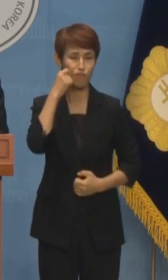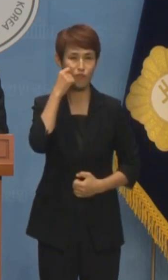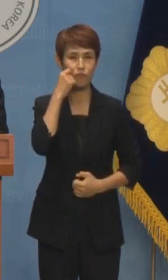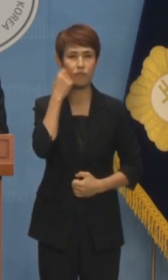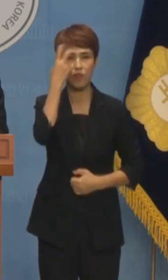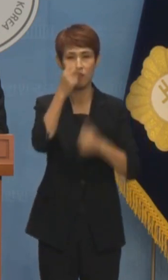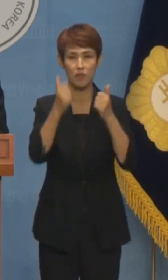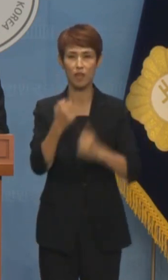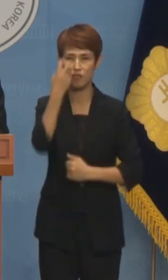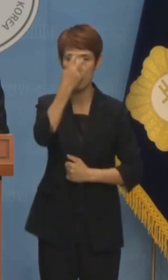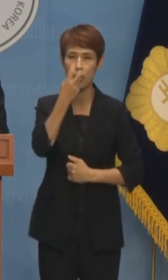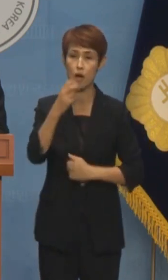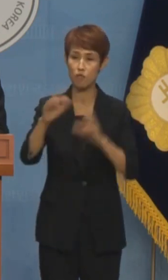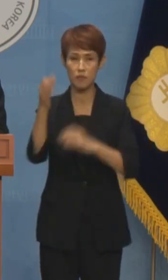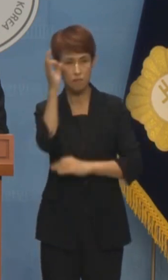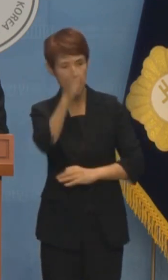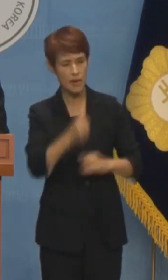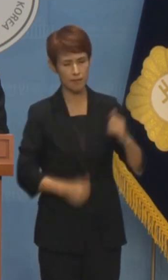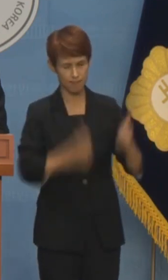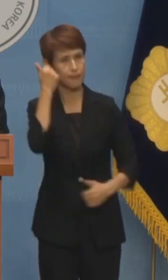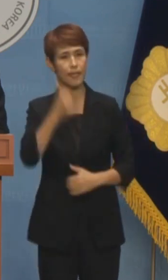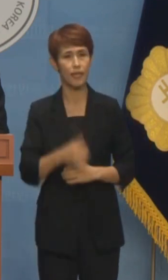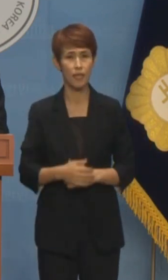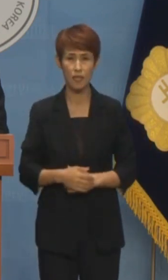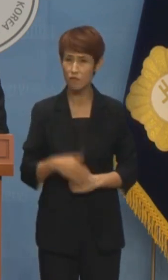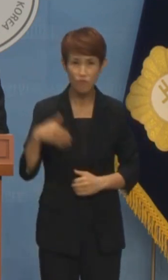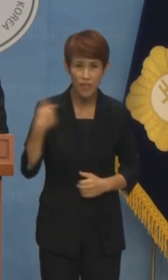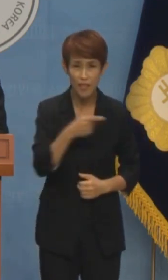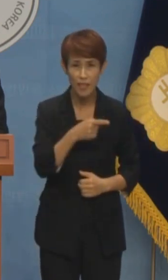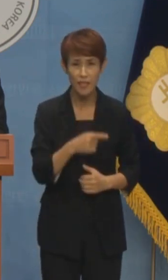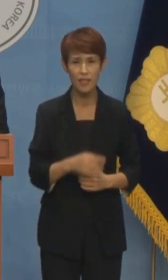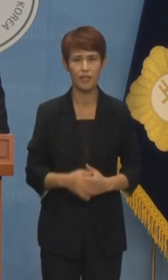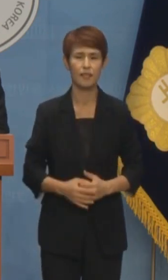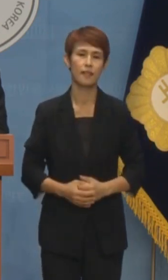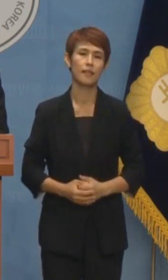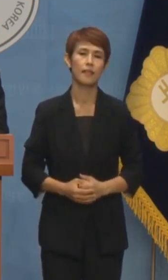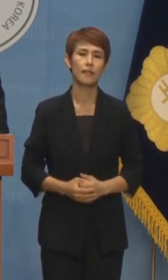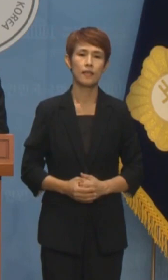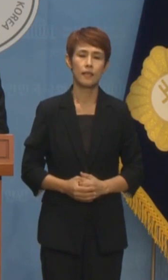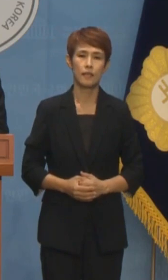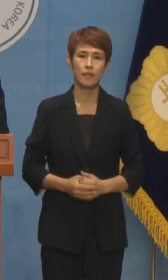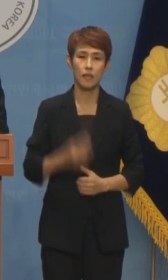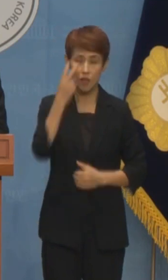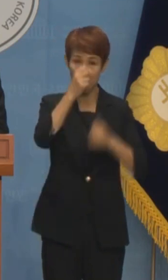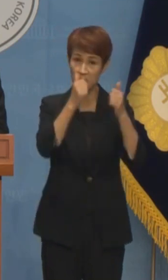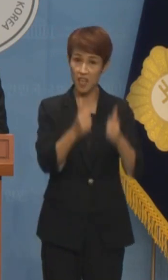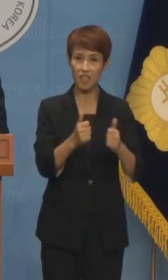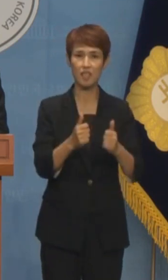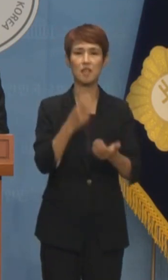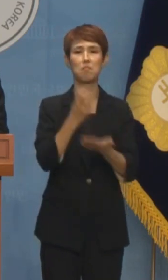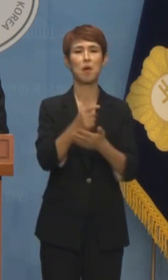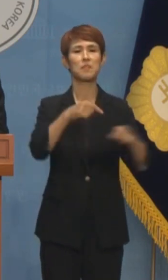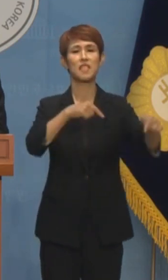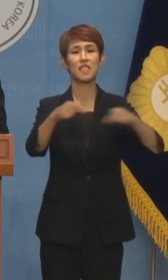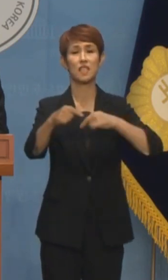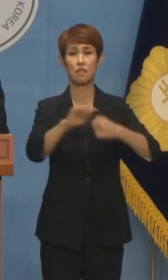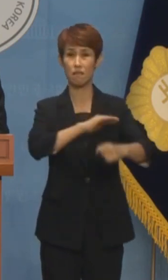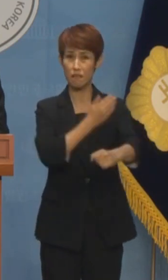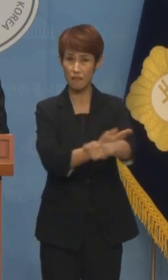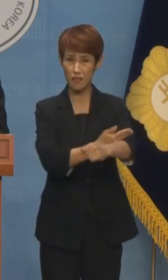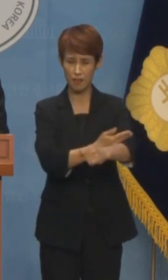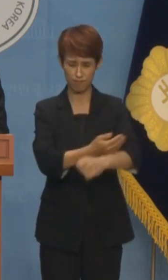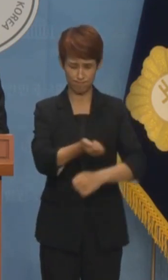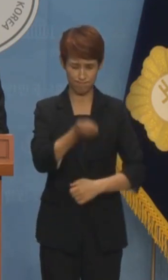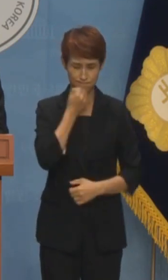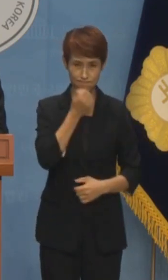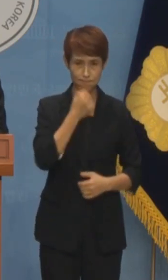분노하는 국민의 목소리가 들리지 않습니까? 이런데도 검찰은 법치를 말할 자격이 있다는